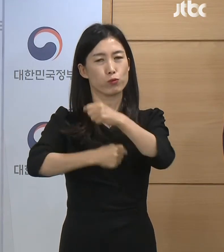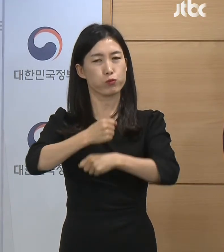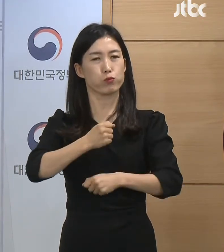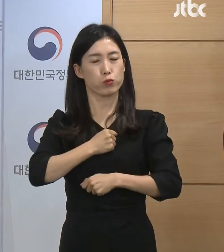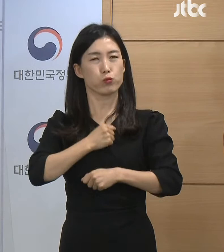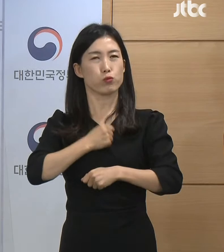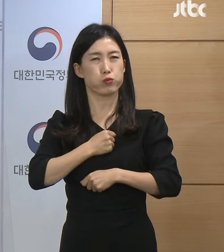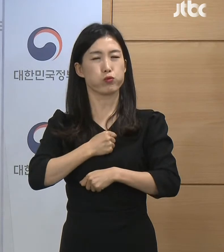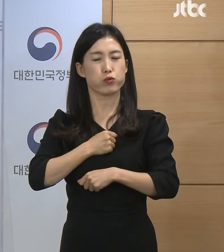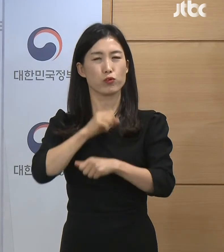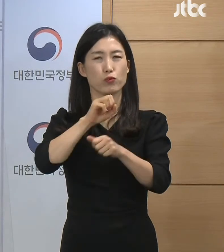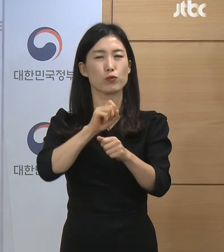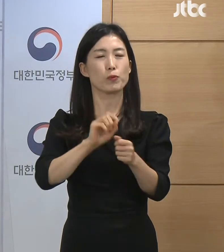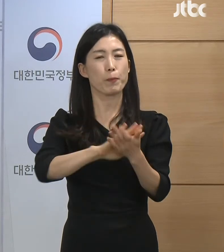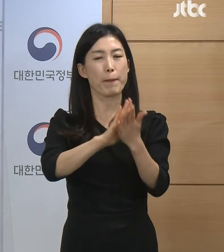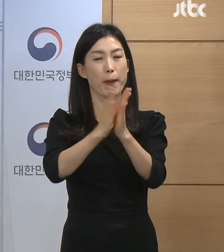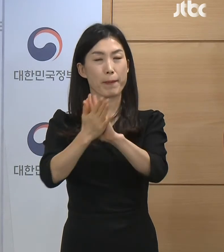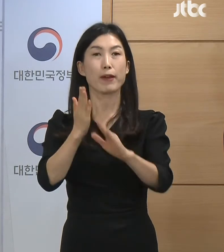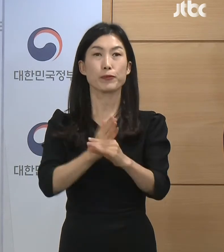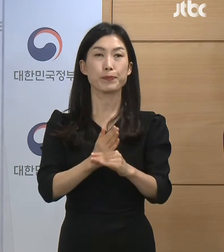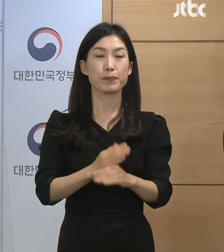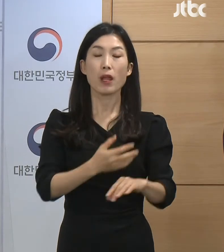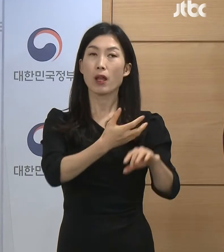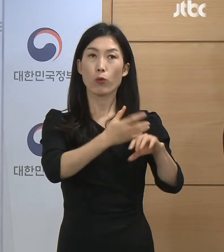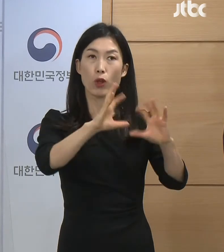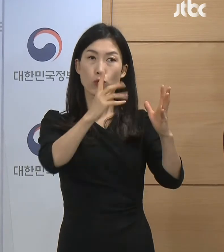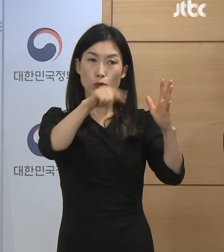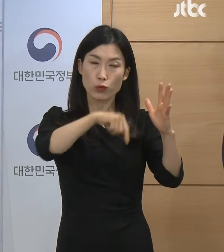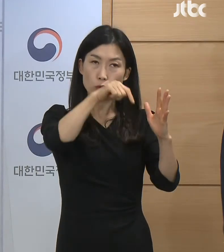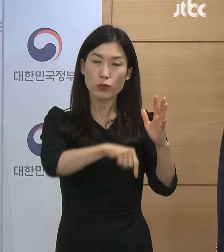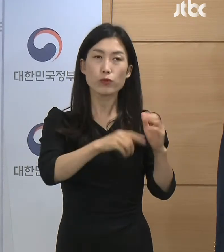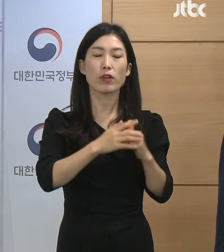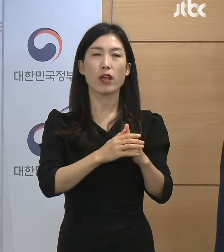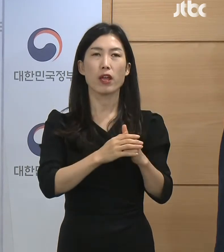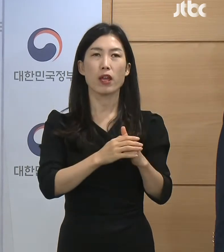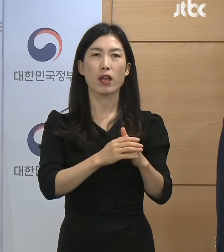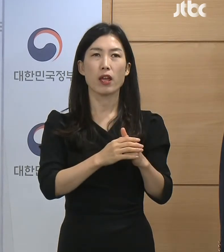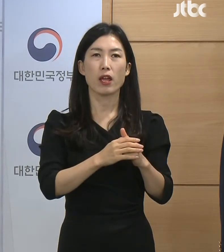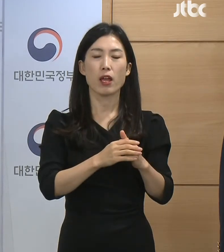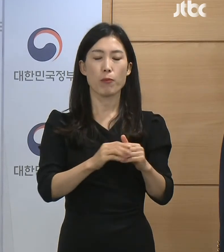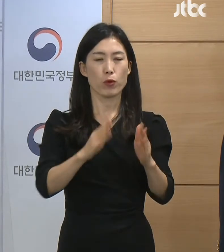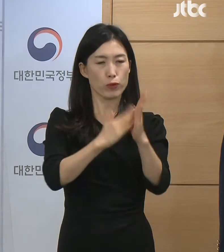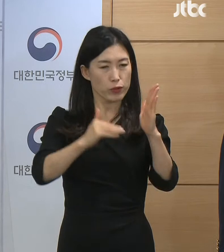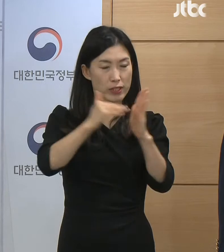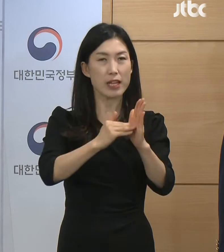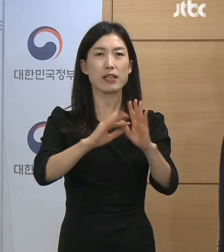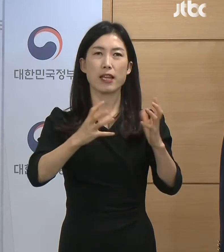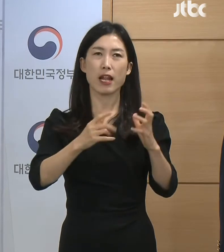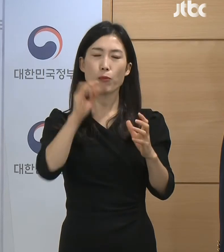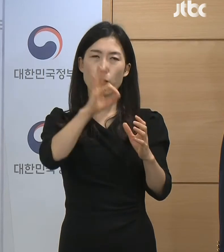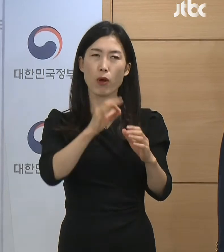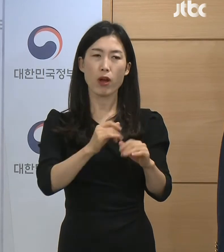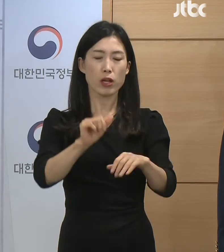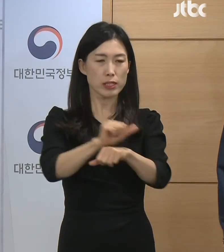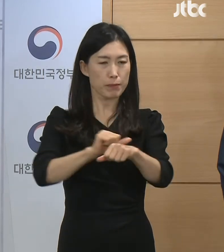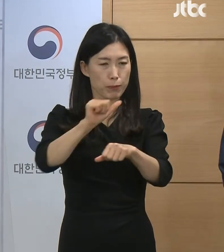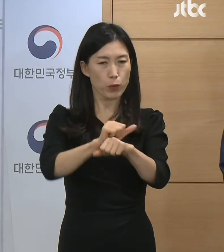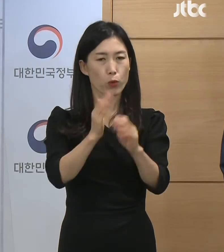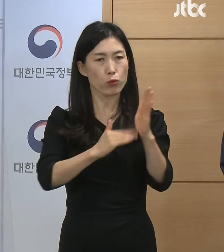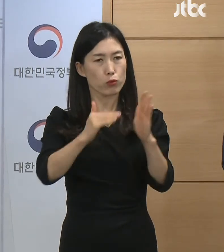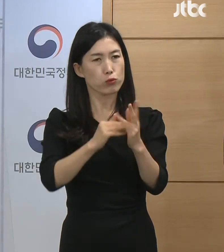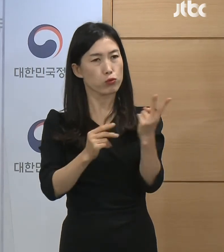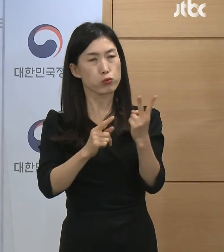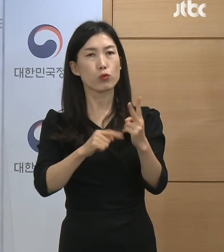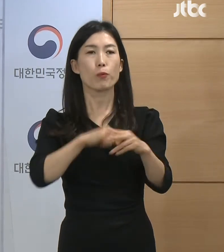싱가포르, 뉴질랜드 등 해외 국가에서 마스크 착용 의무를 완화하면서 국내 착용 의무